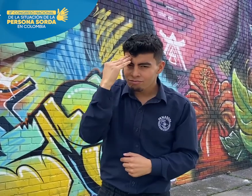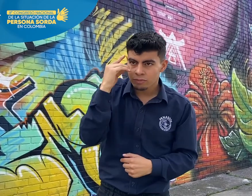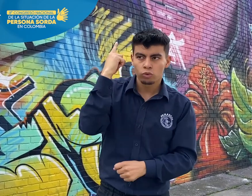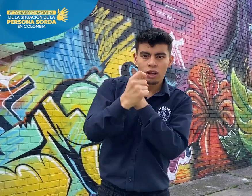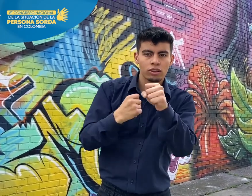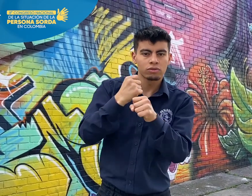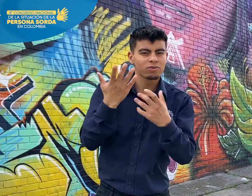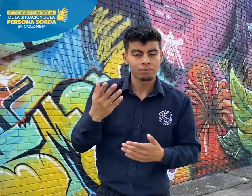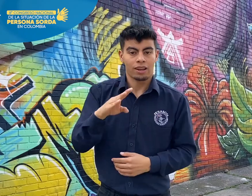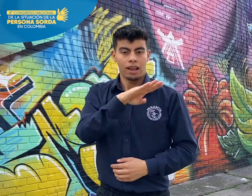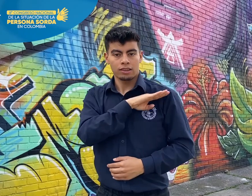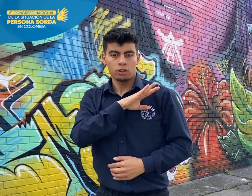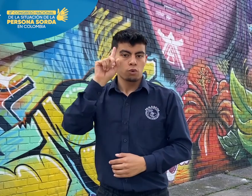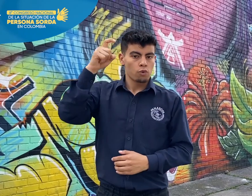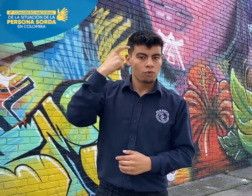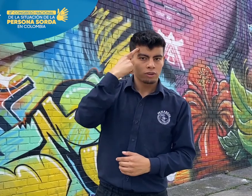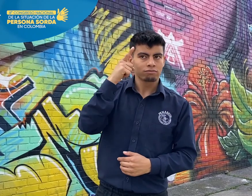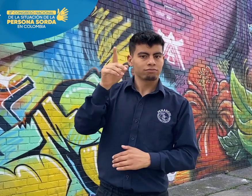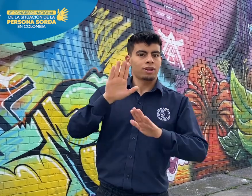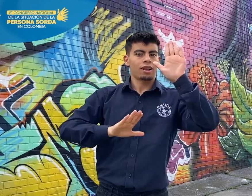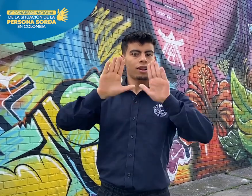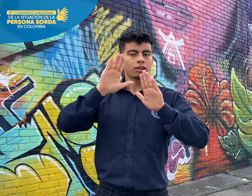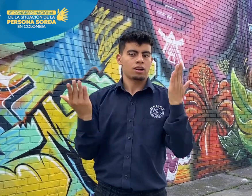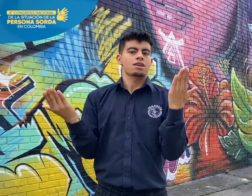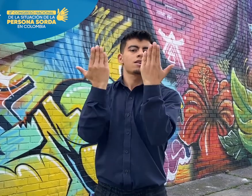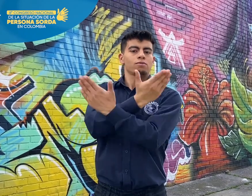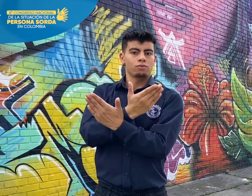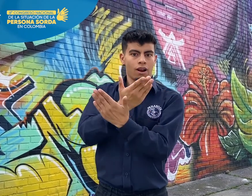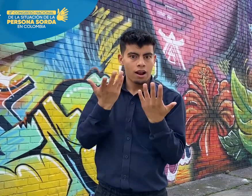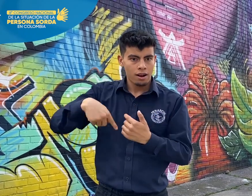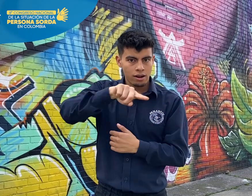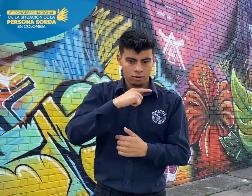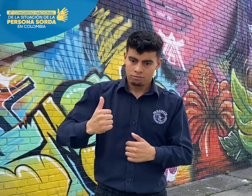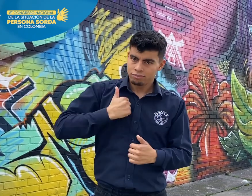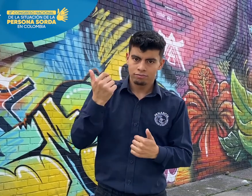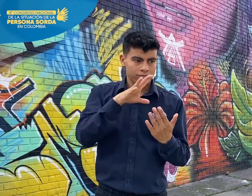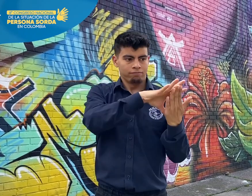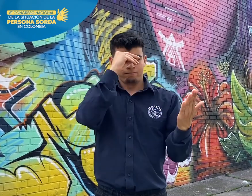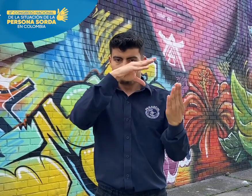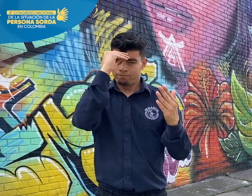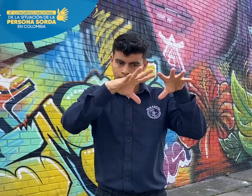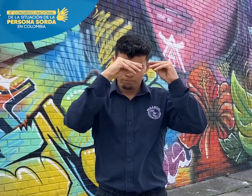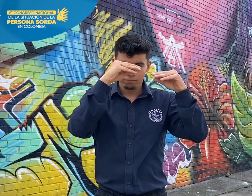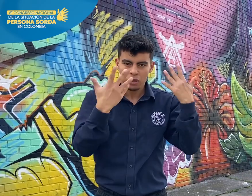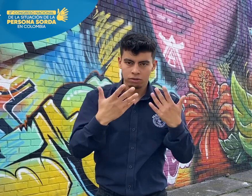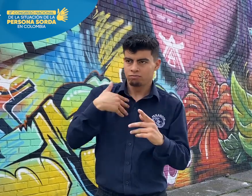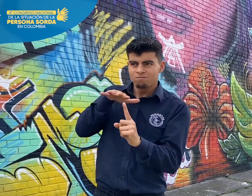comprensión general del documento y les aporte a su incidencia ante entidades del gobierno y demás instancias,